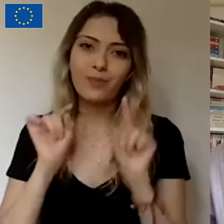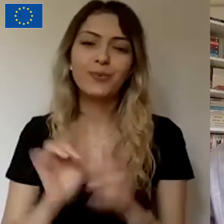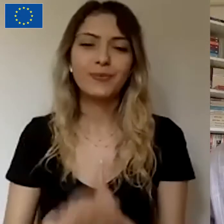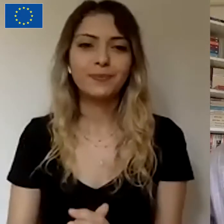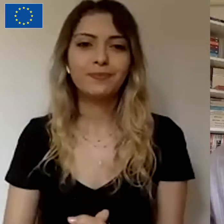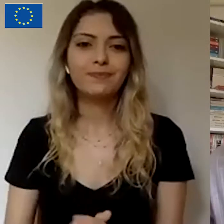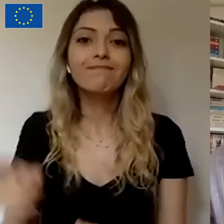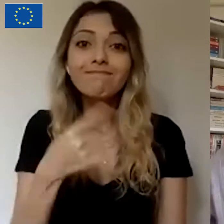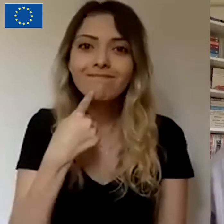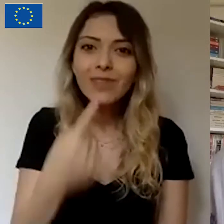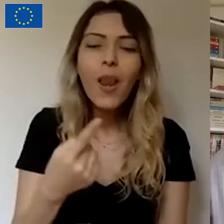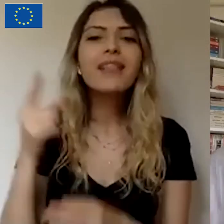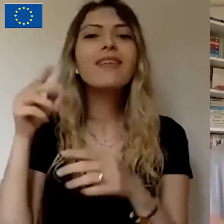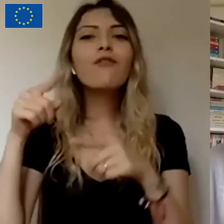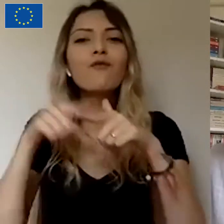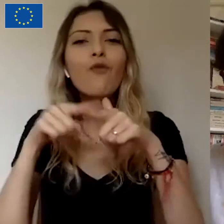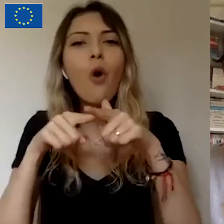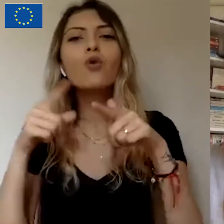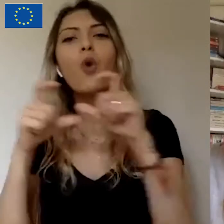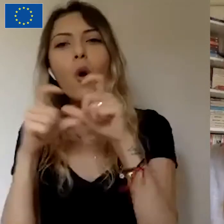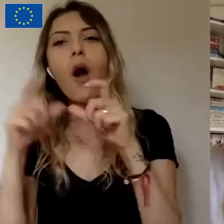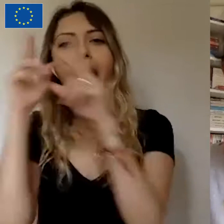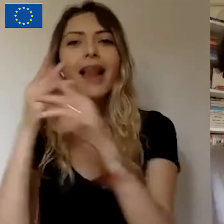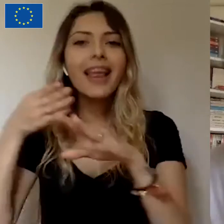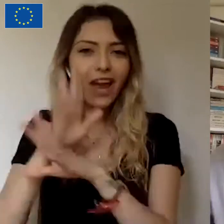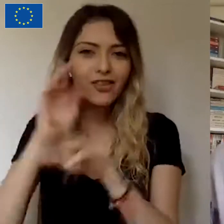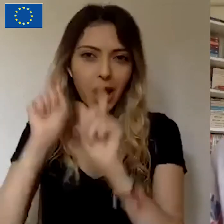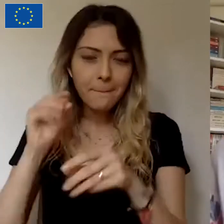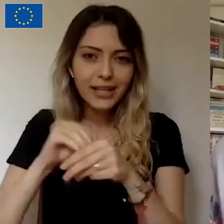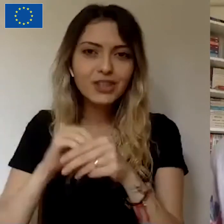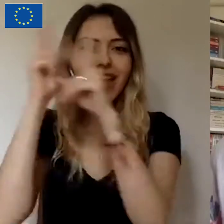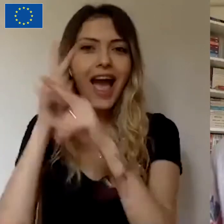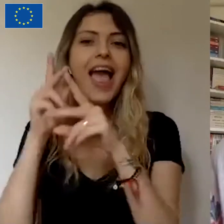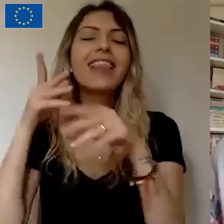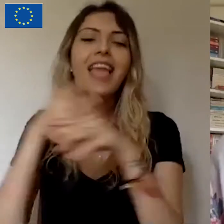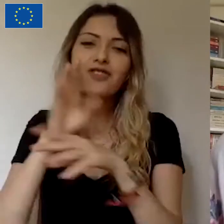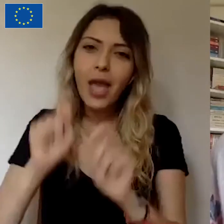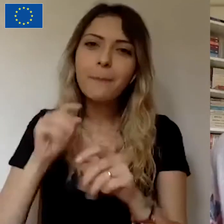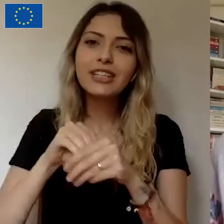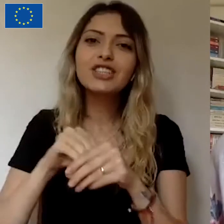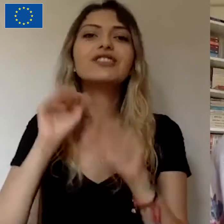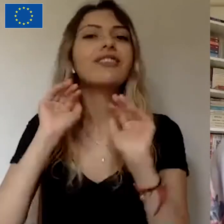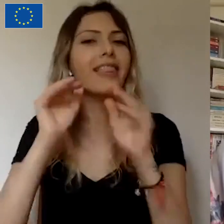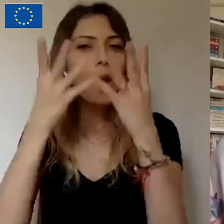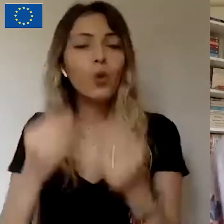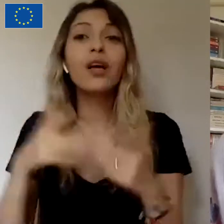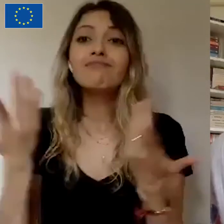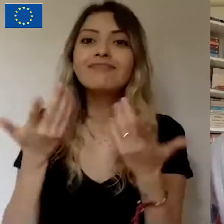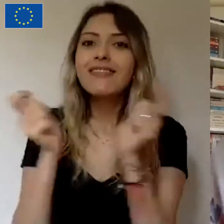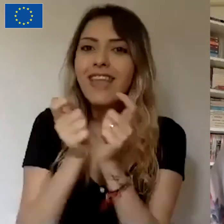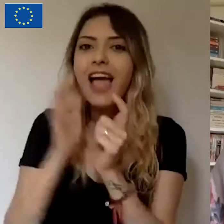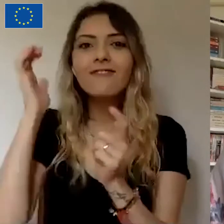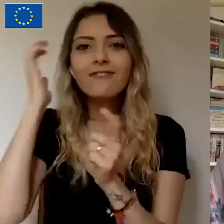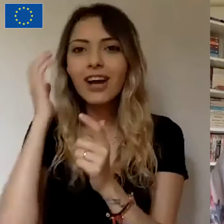Fonguga hayalleri gerçekleştirmek için yola çıkanlara destek oldunuz. Aslında sivil toplum örgütleri de çok büyük bir hayalin peşindeler. Daha iyi bir